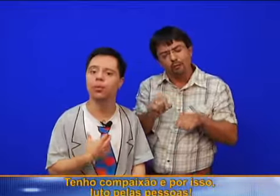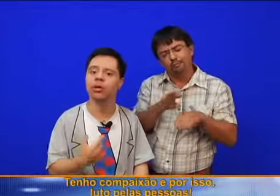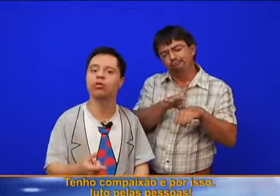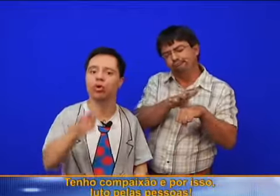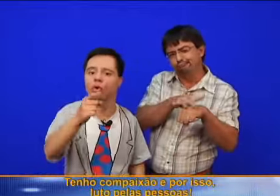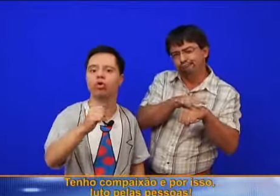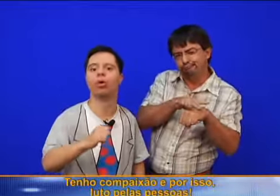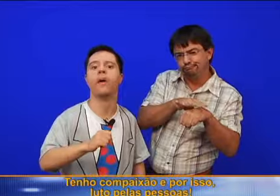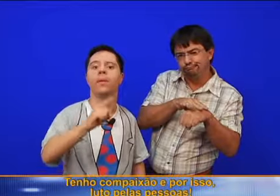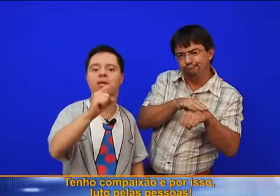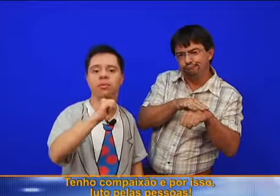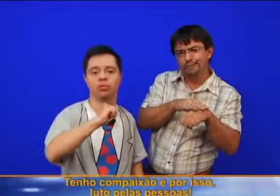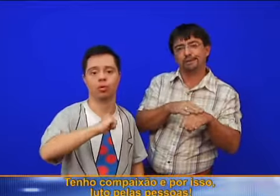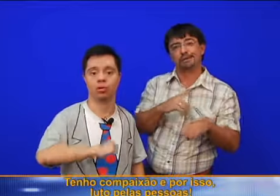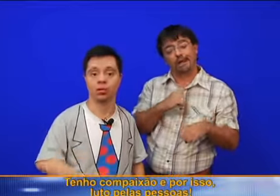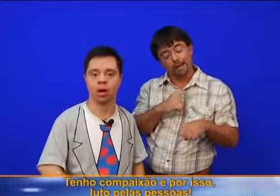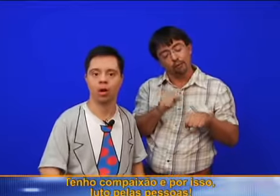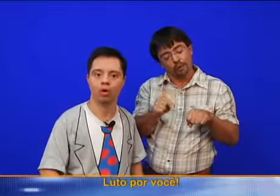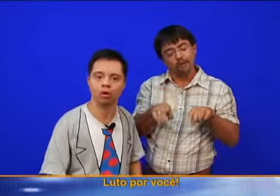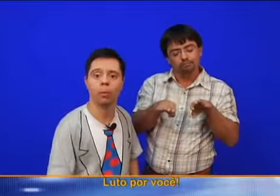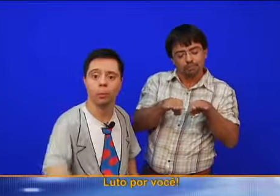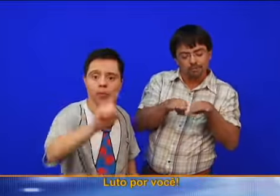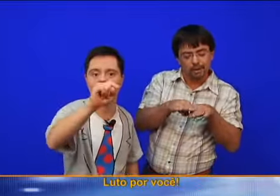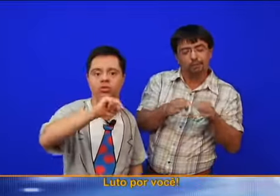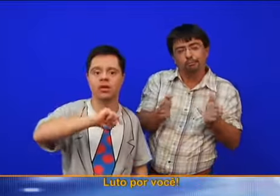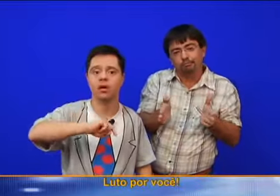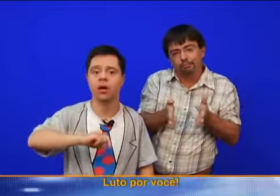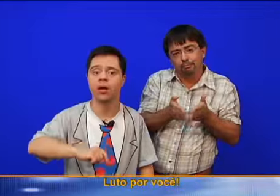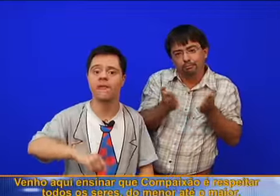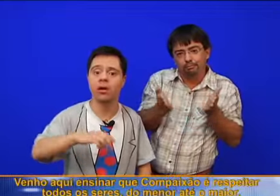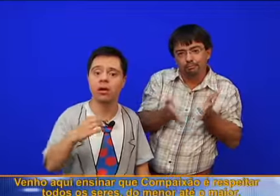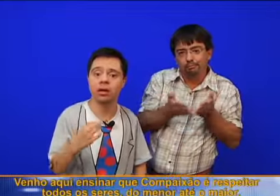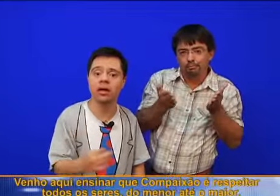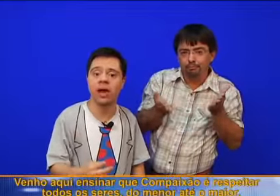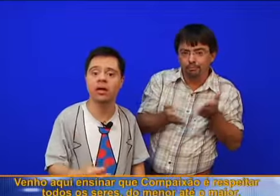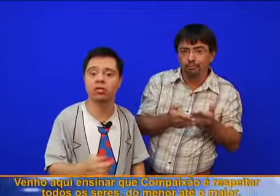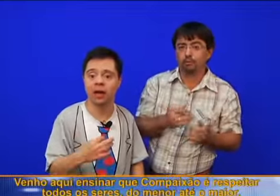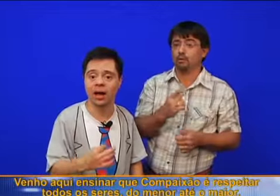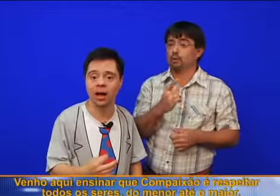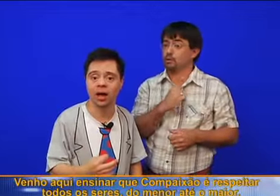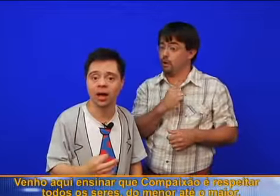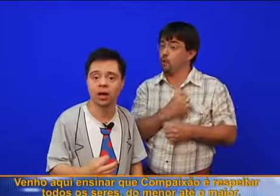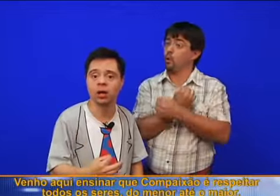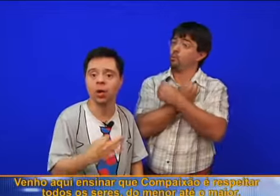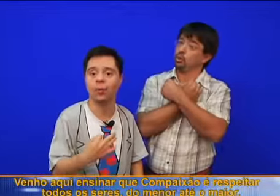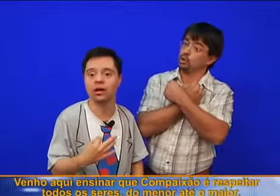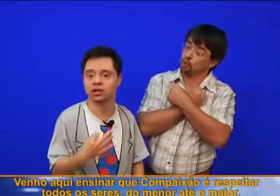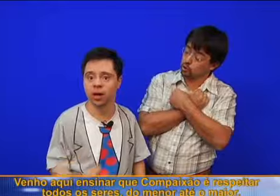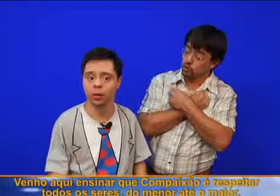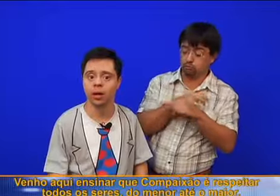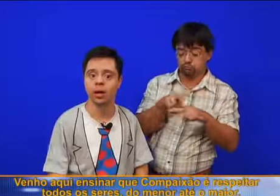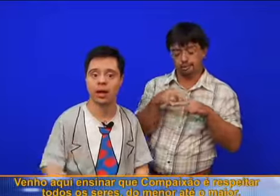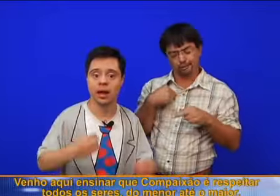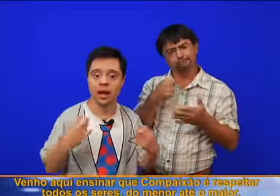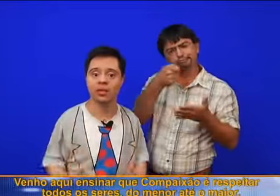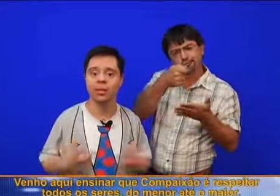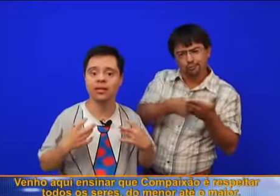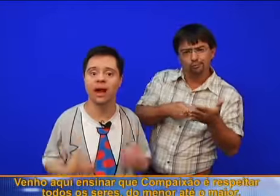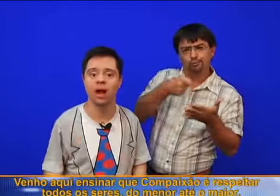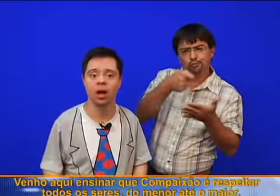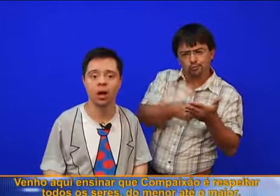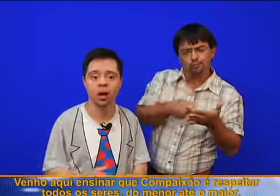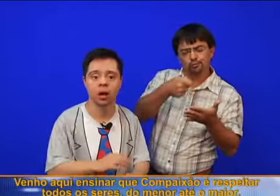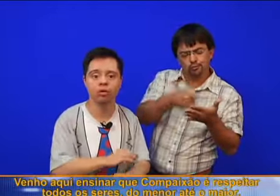e por isso luto pelas pessoas. Luto por você. Venho aqui ensinar que compaixão é